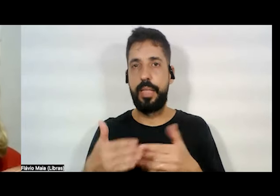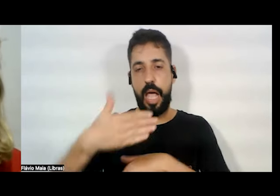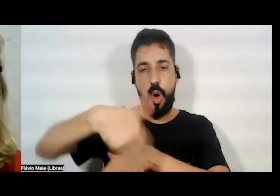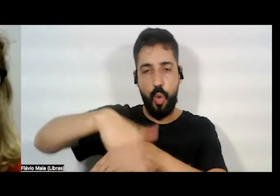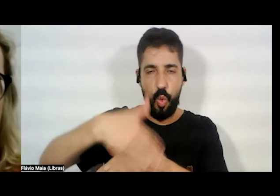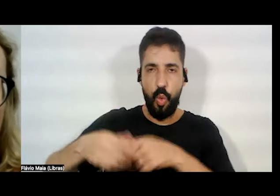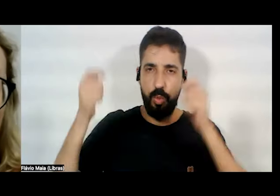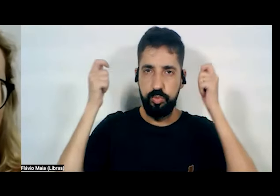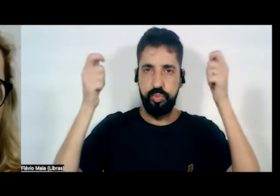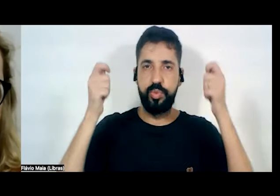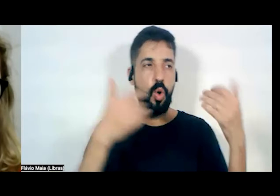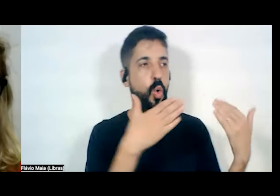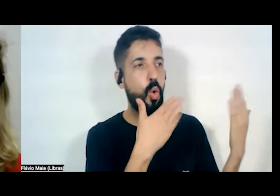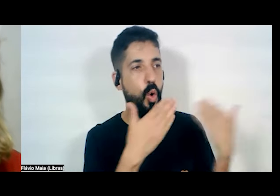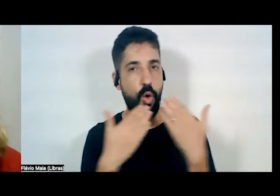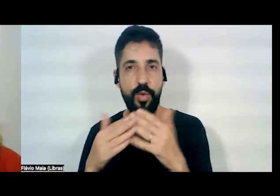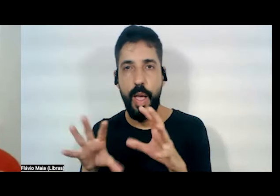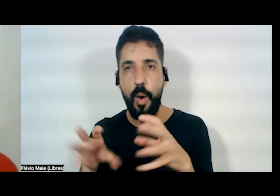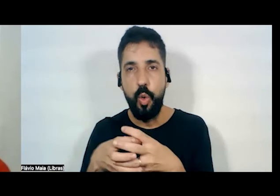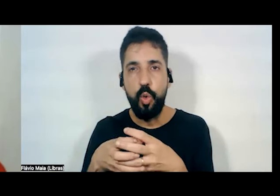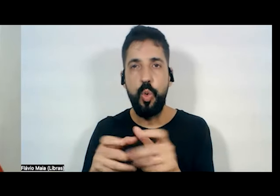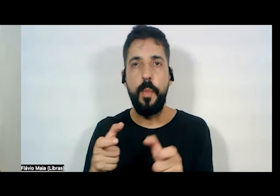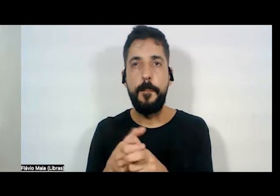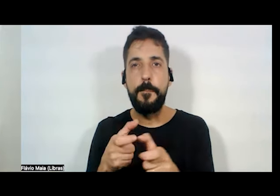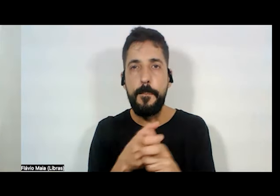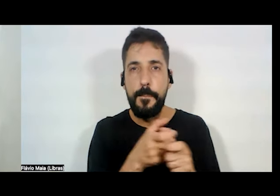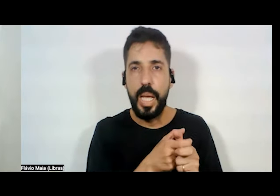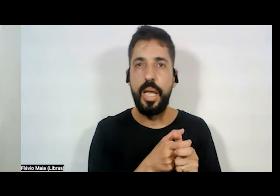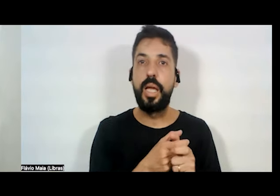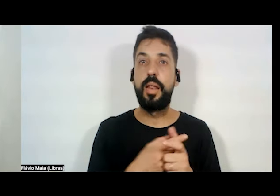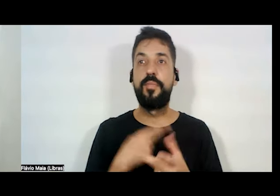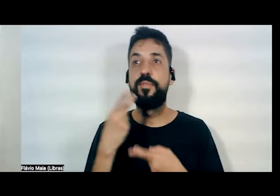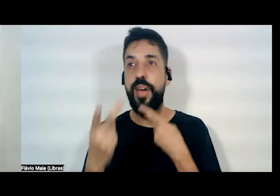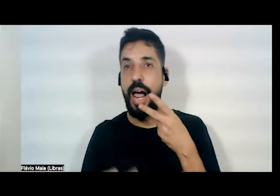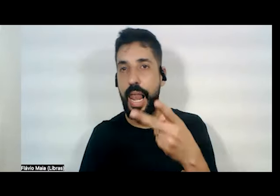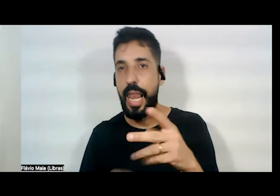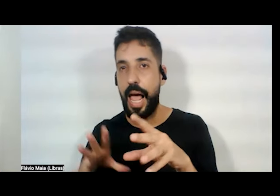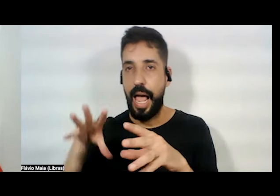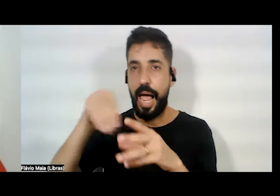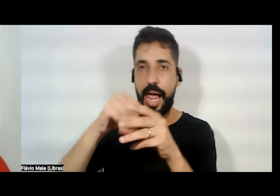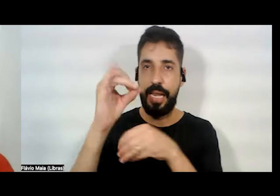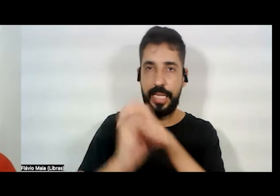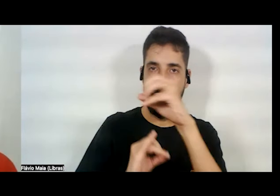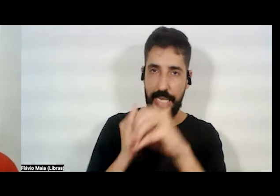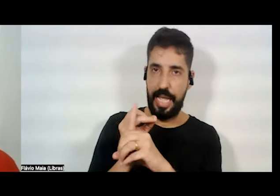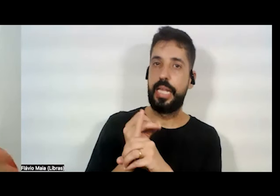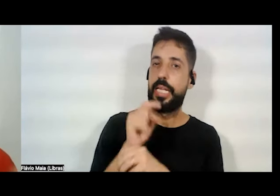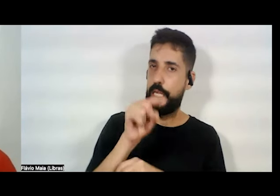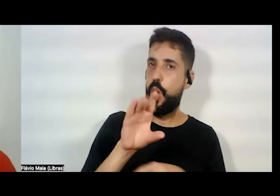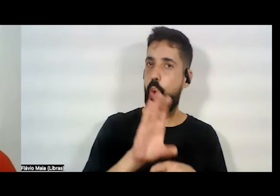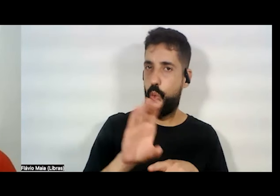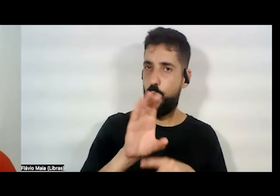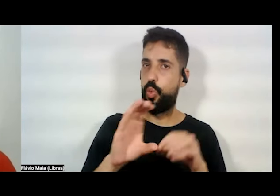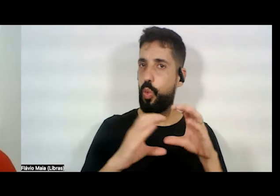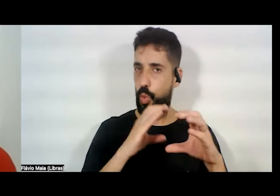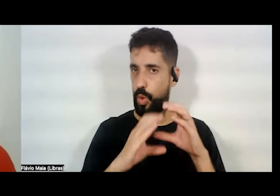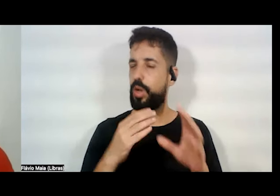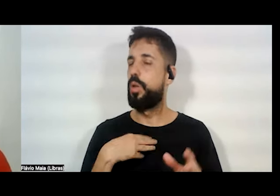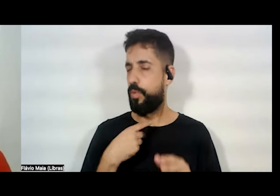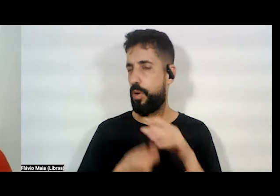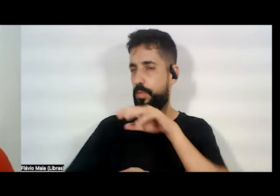conversar com pequenos grupos, falar na internet, esse aqui é um curso de comunicação, vou dar um pitaco aqui,